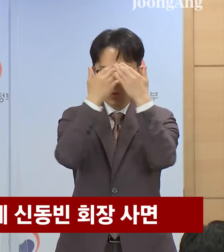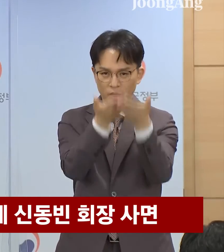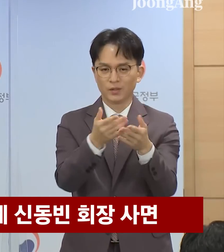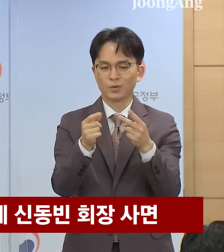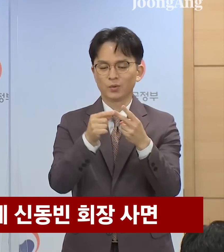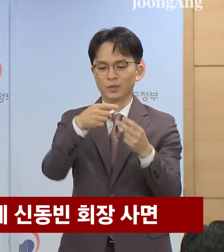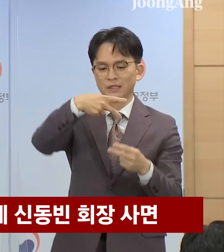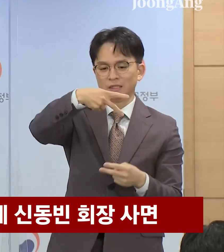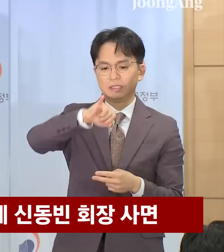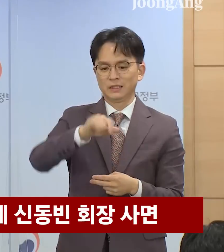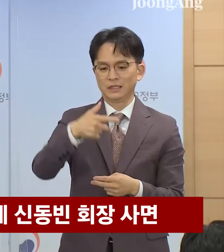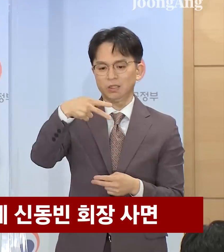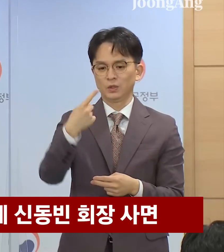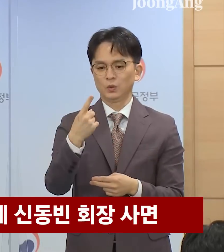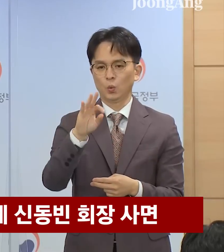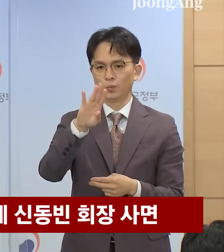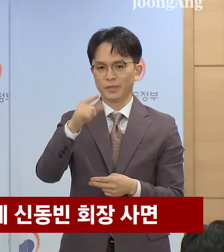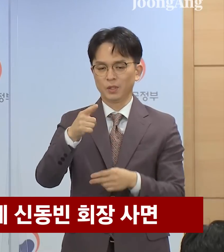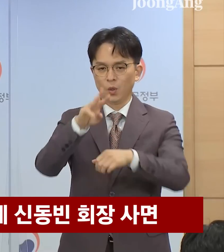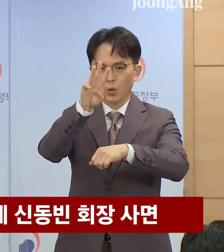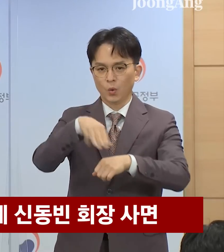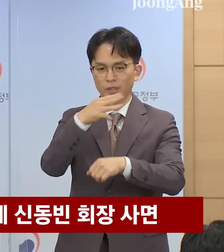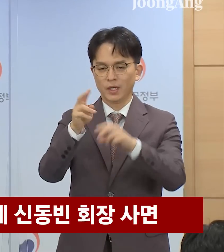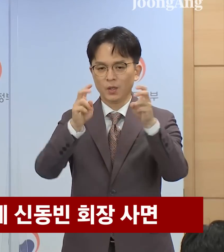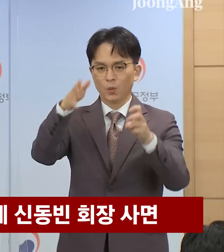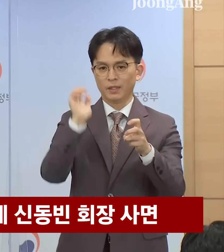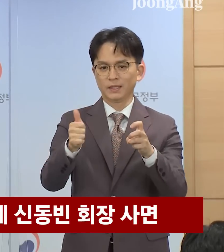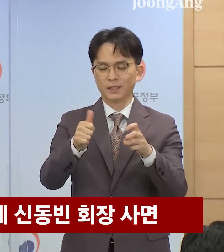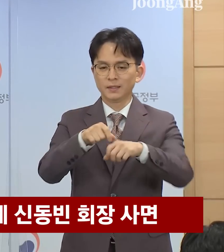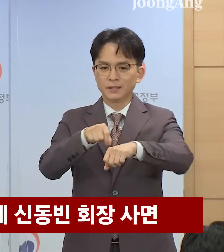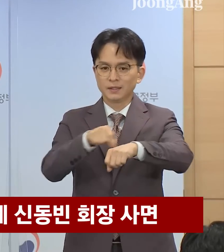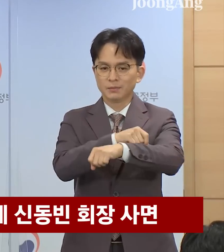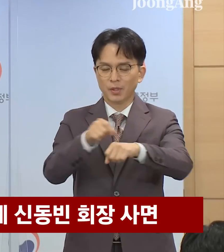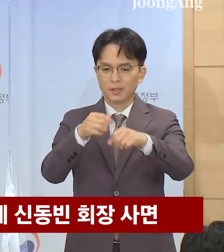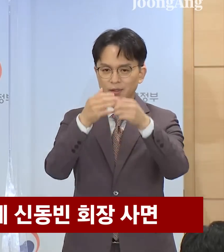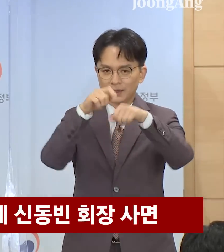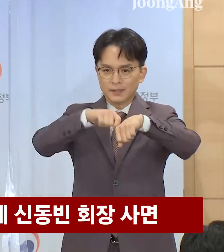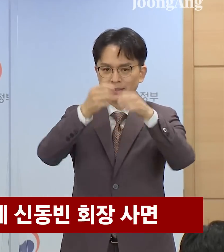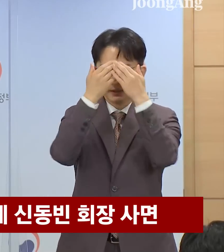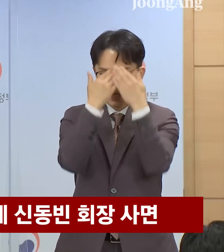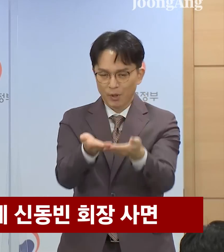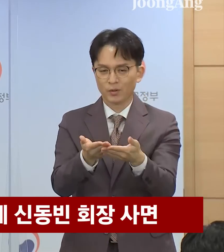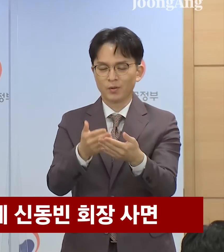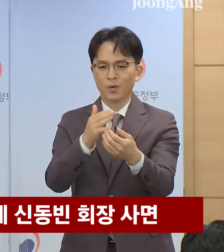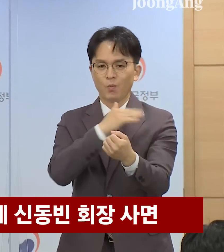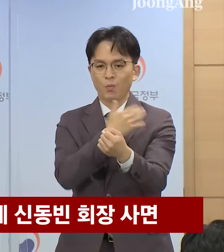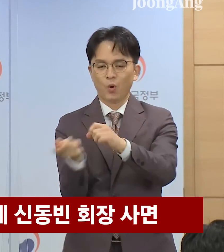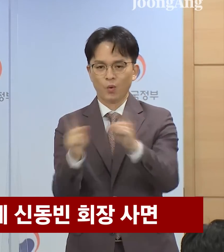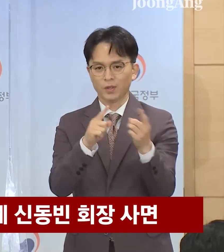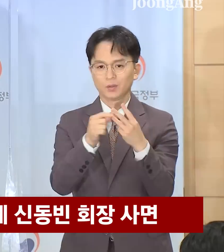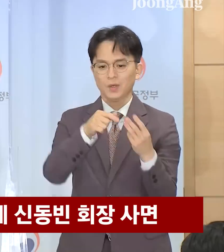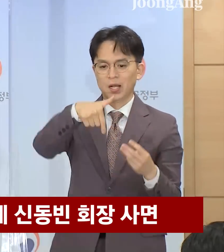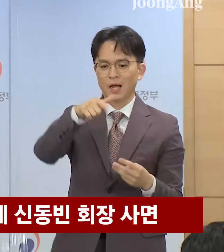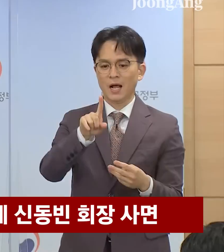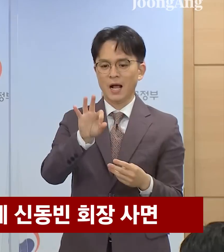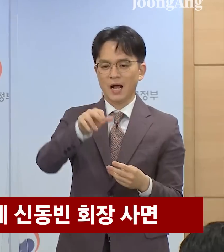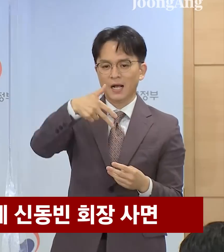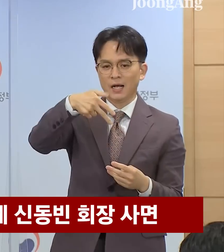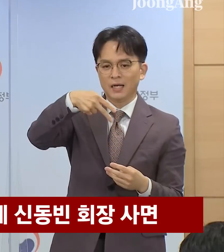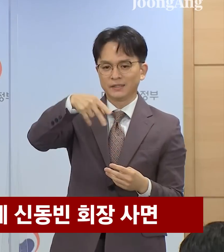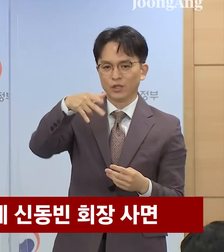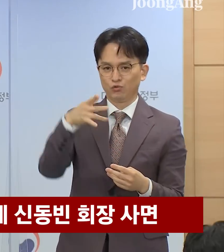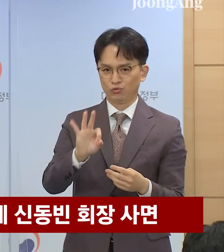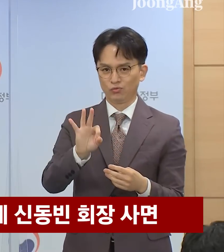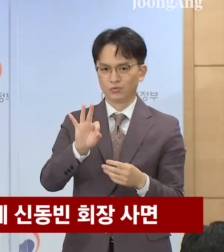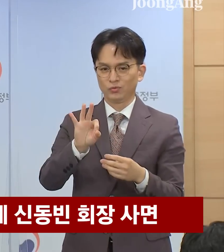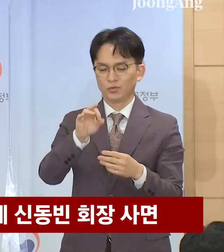롯데그룹 회장을 특별 사면 및 복권 장세주 동국재강 회장을 특별 복권